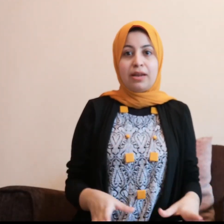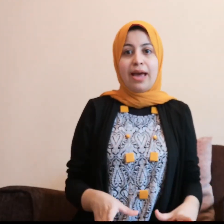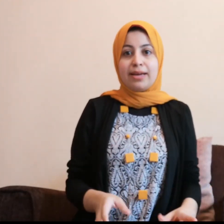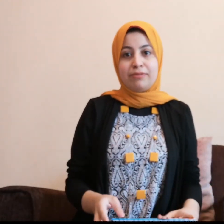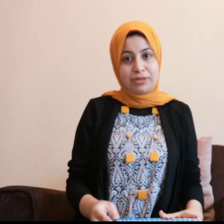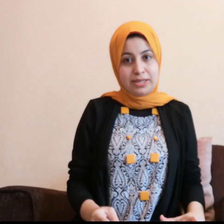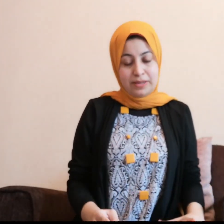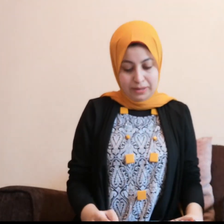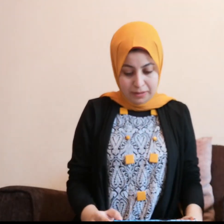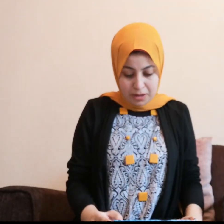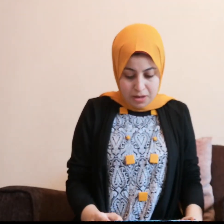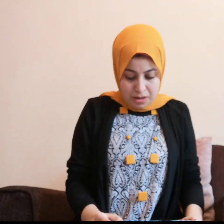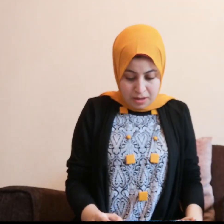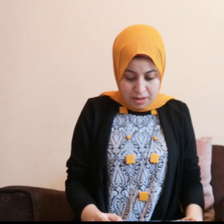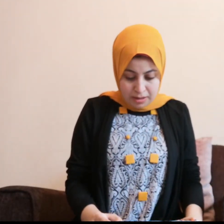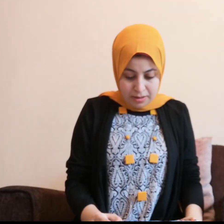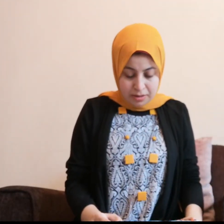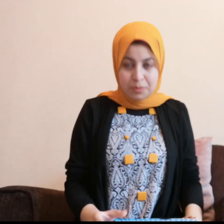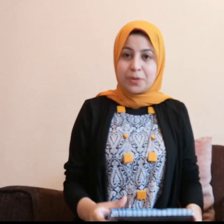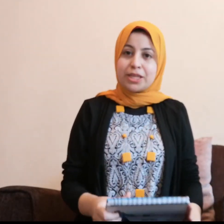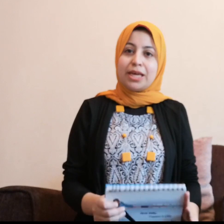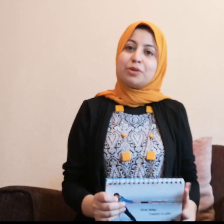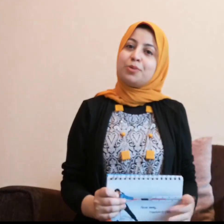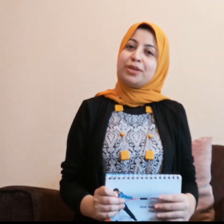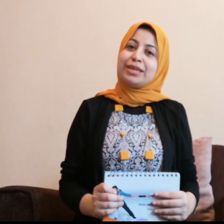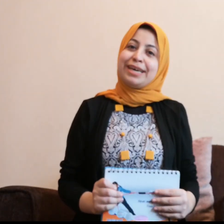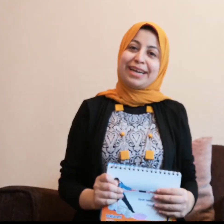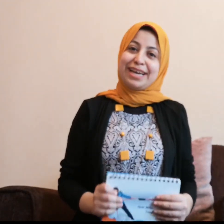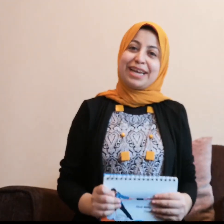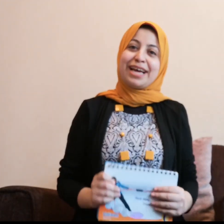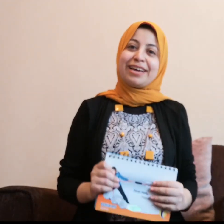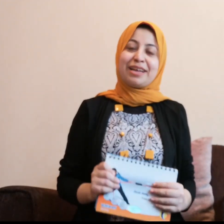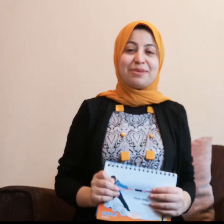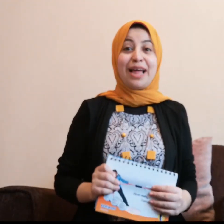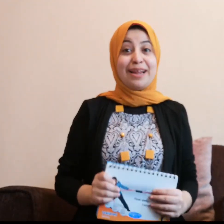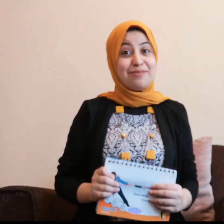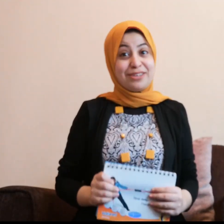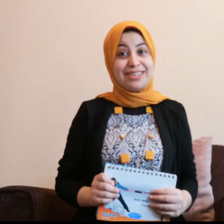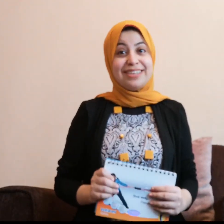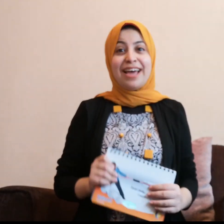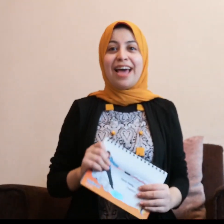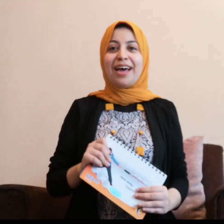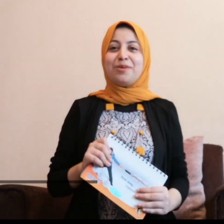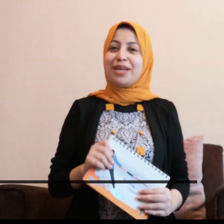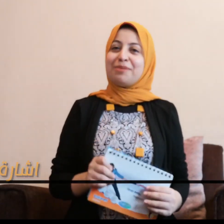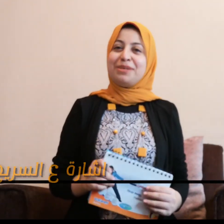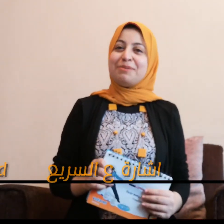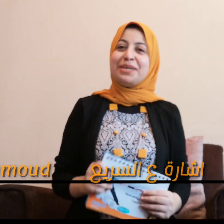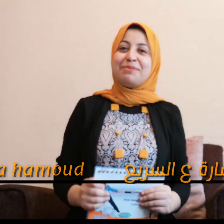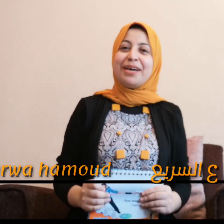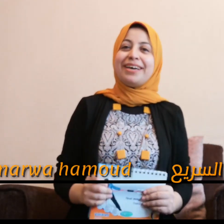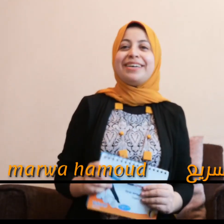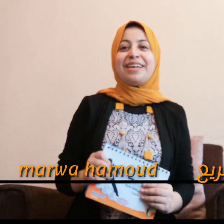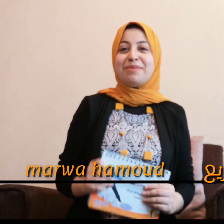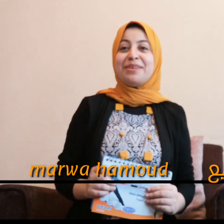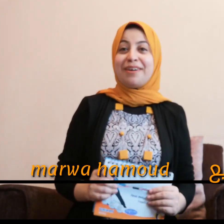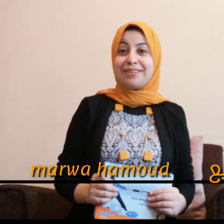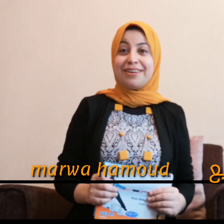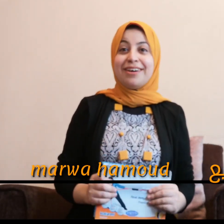الحاجة اللي في هدينا اه وبكده نكون راجعنا على كلمات الحلقة الفتت ويلا بينا بقى نبدأ كلمات النهاردة